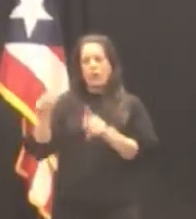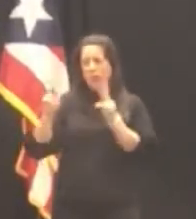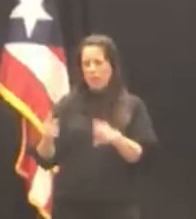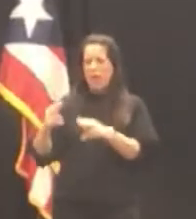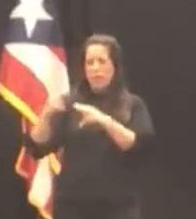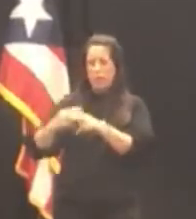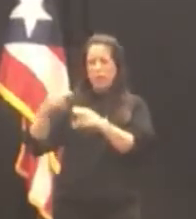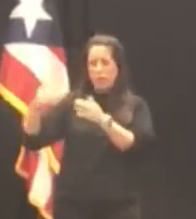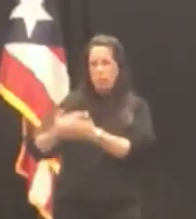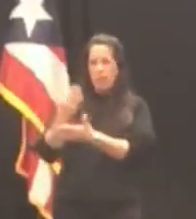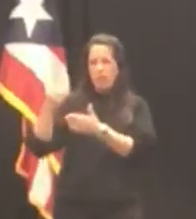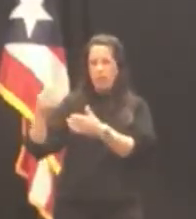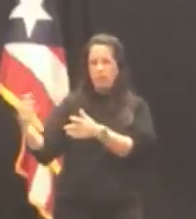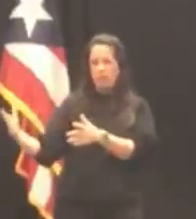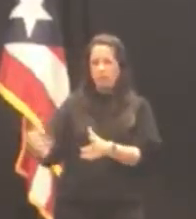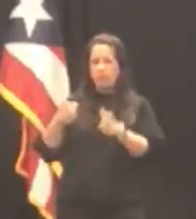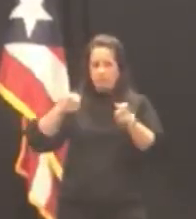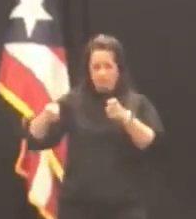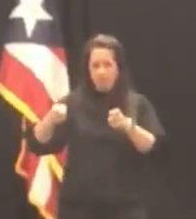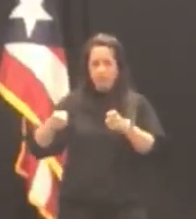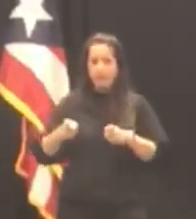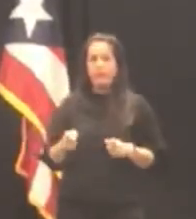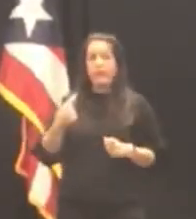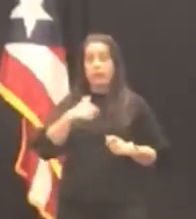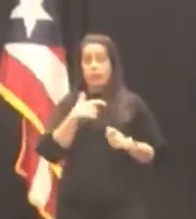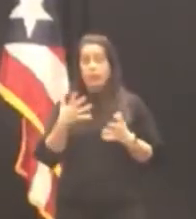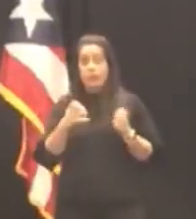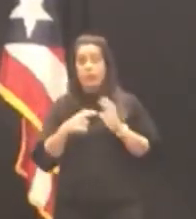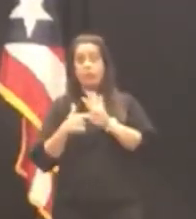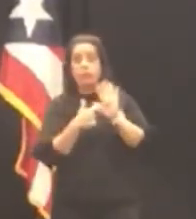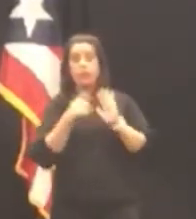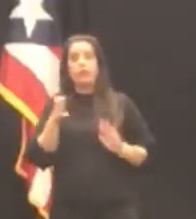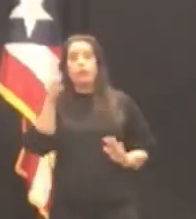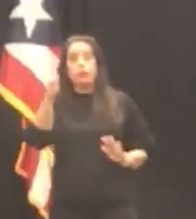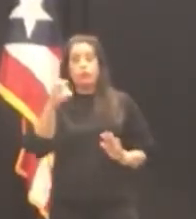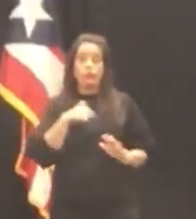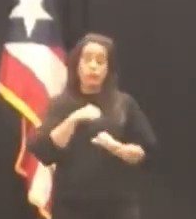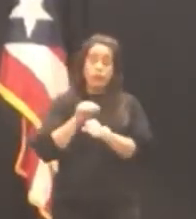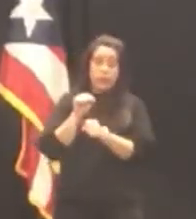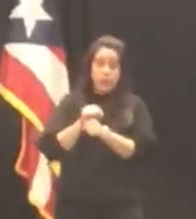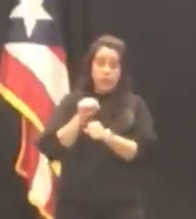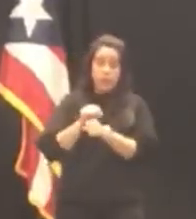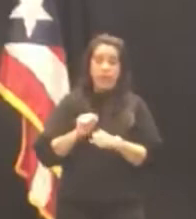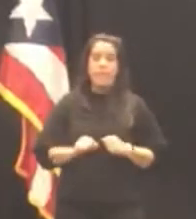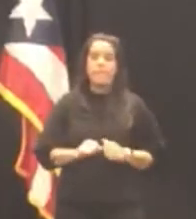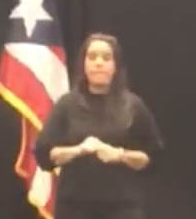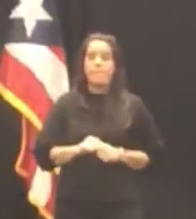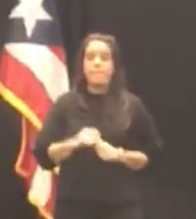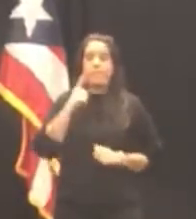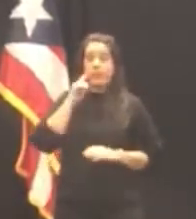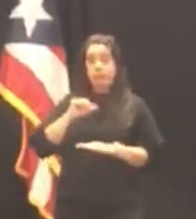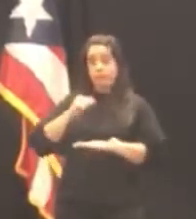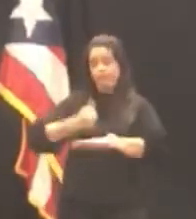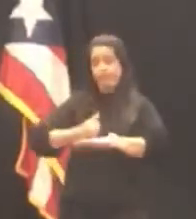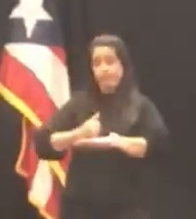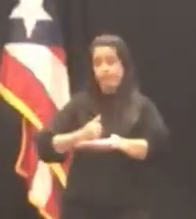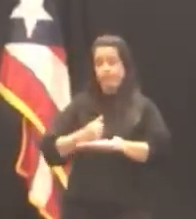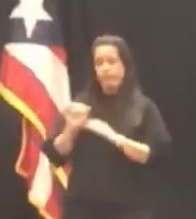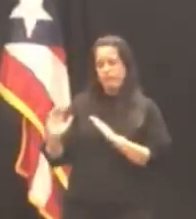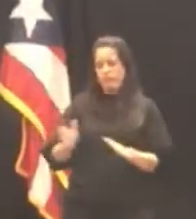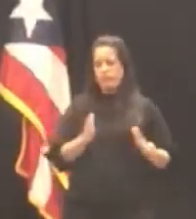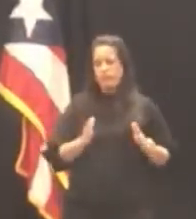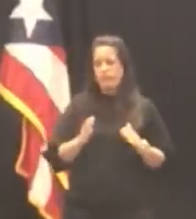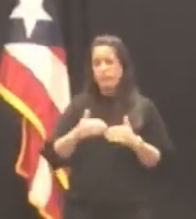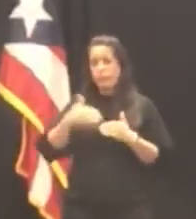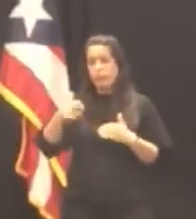o contralora y tenemos que proyectarlo a futuro por lo menos vamos a estar trabajando para establecer un plan estratégico